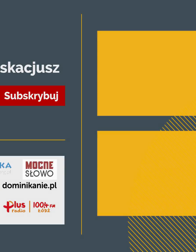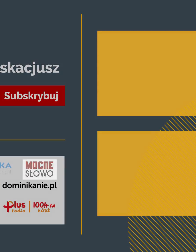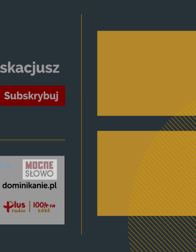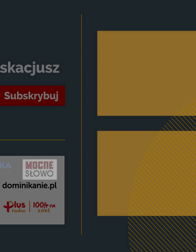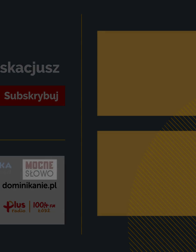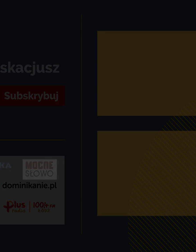KONIEC!